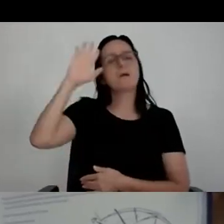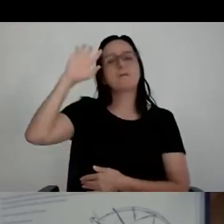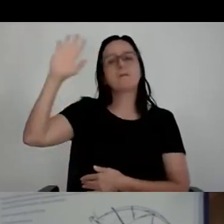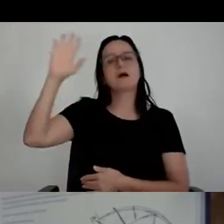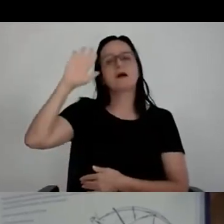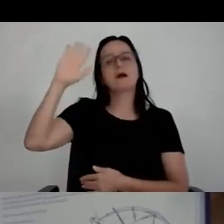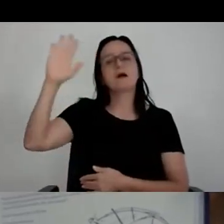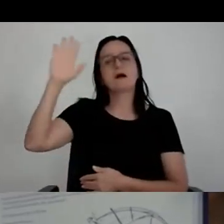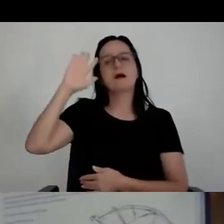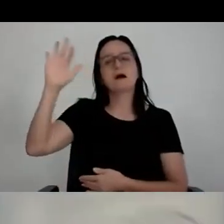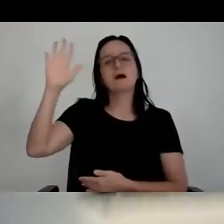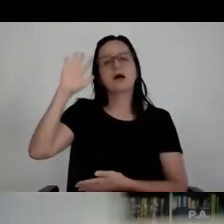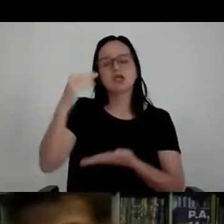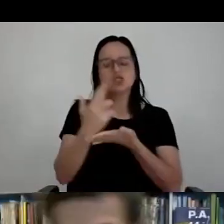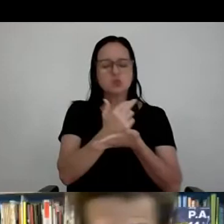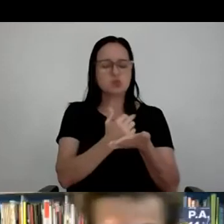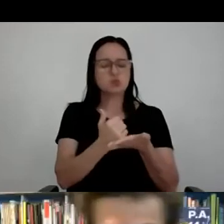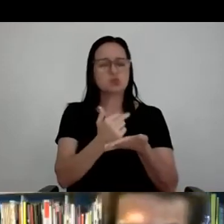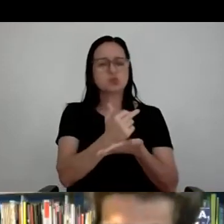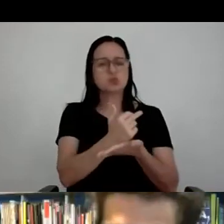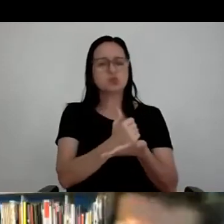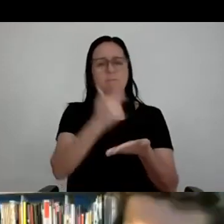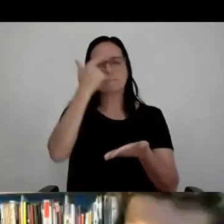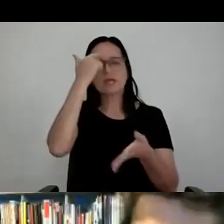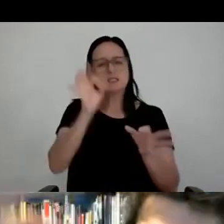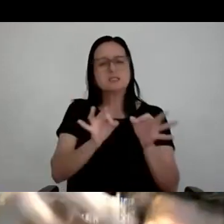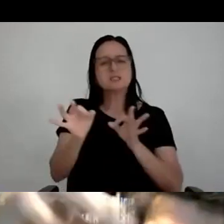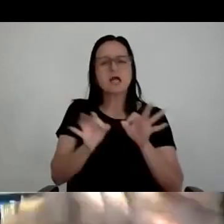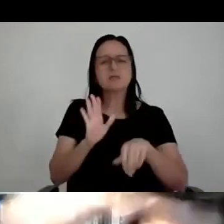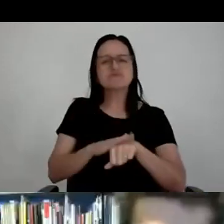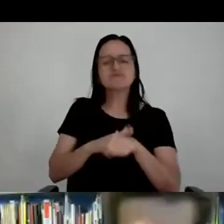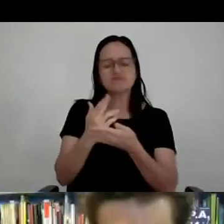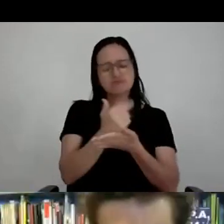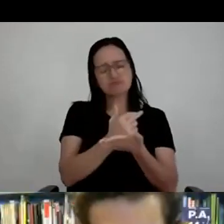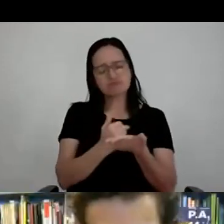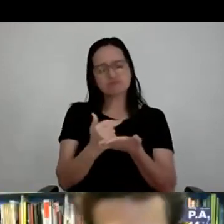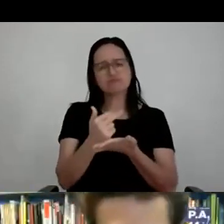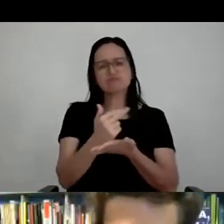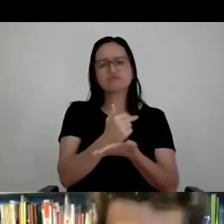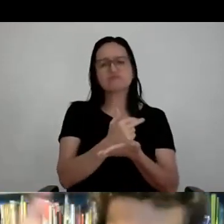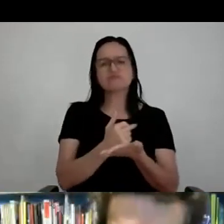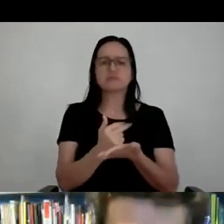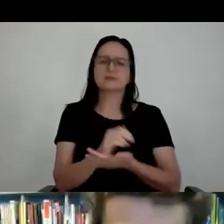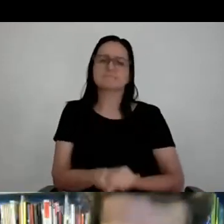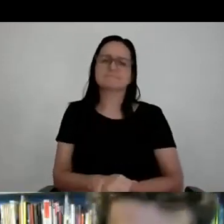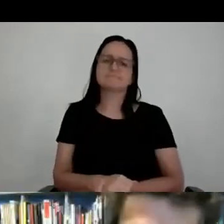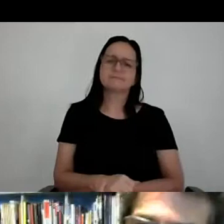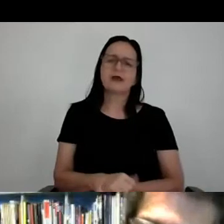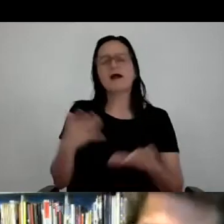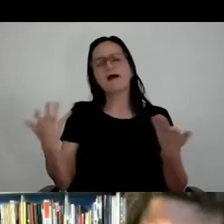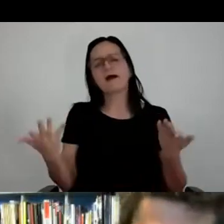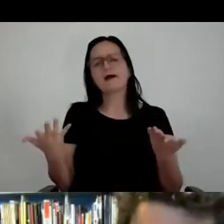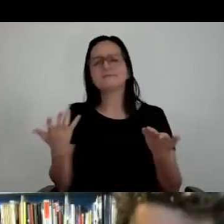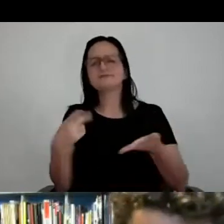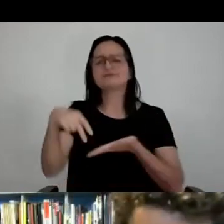pensar nessa estrutura. E desenhei isso. Ah, som, vídeo, bailarino, ou seja, qual é o programa disso?